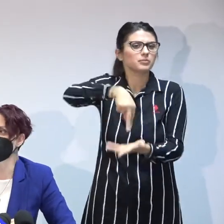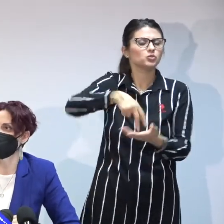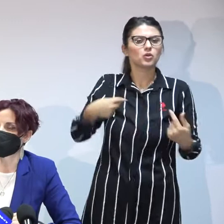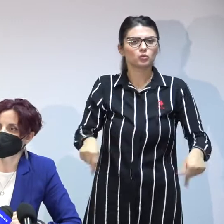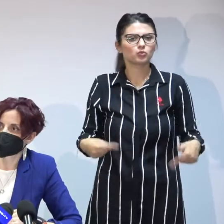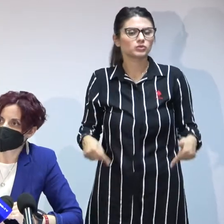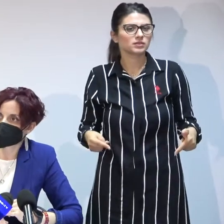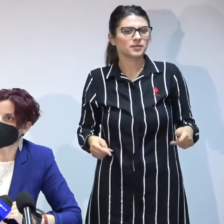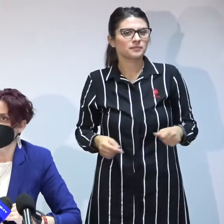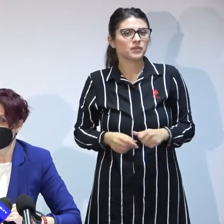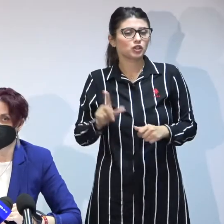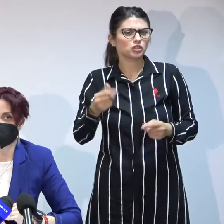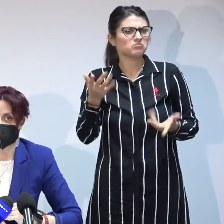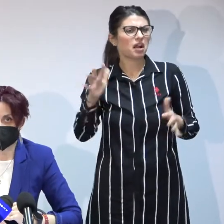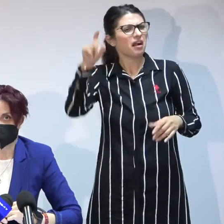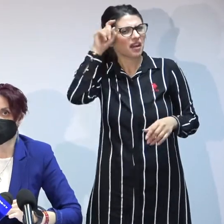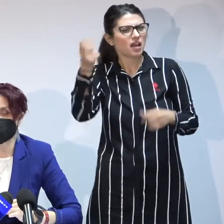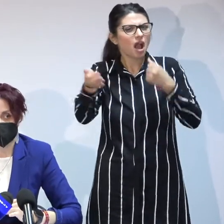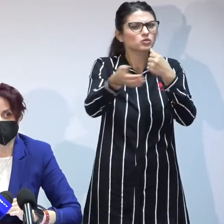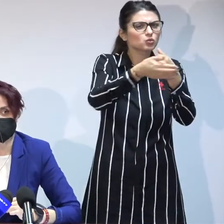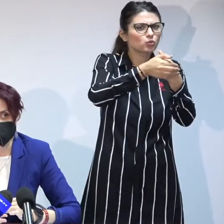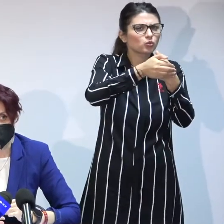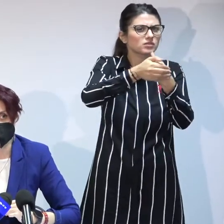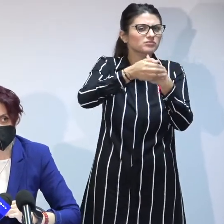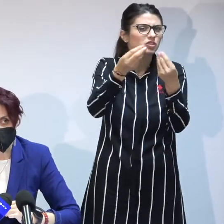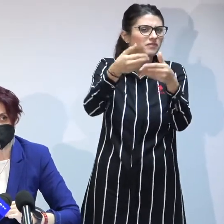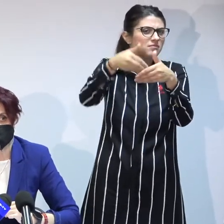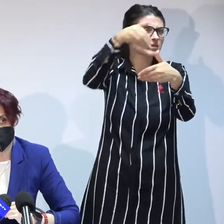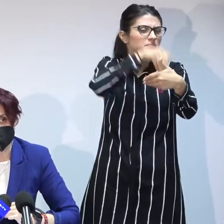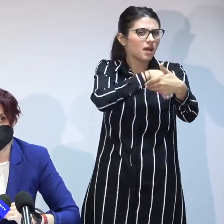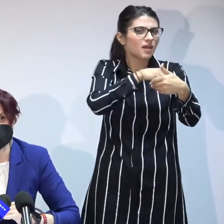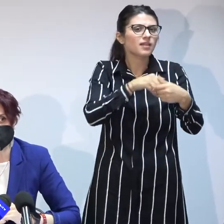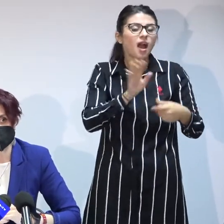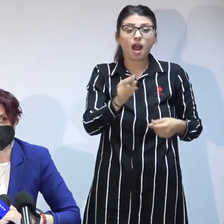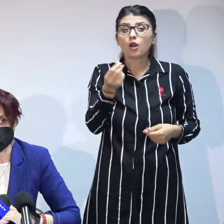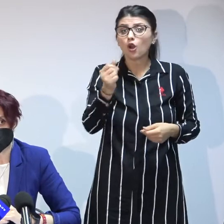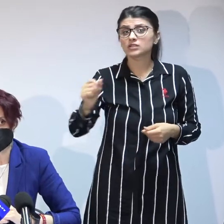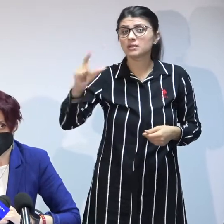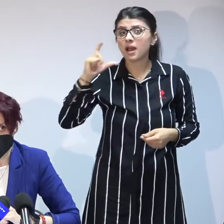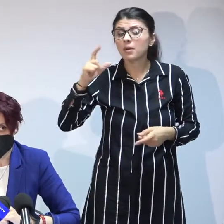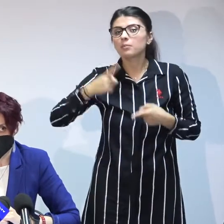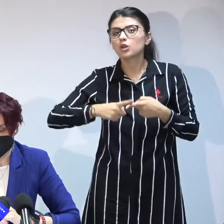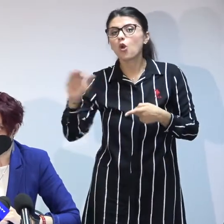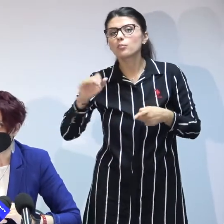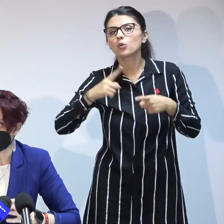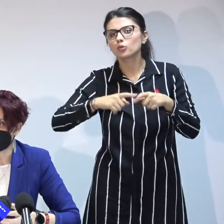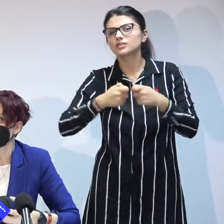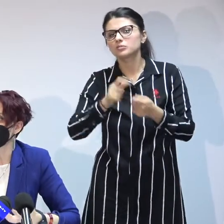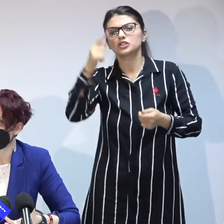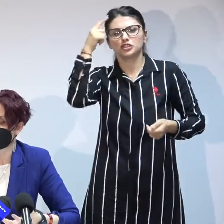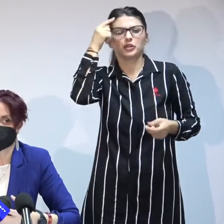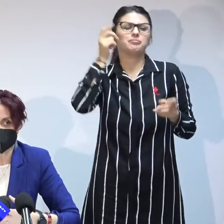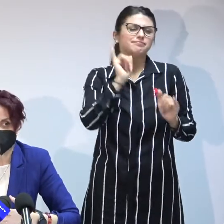spate faptul că există un cost mai mare pentru copii cu dizabilitate și